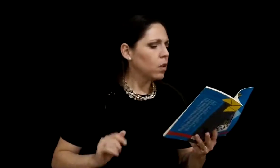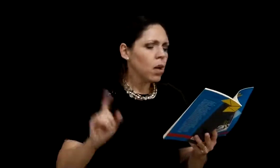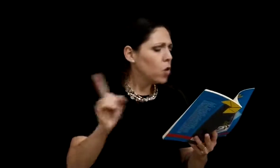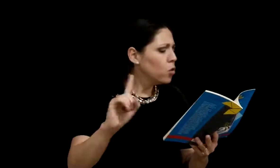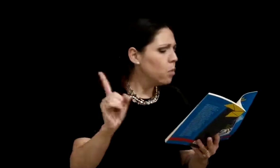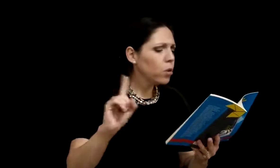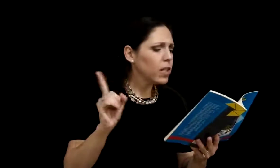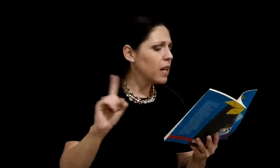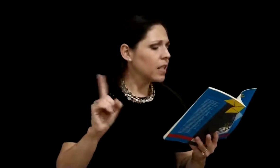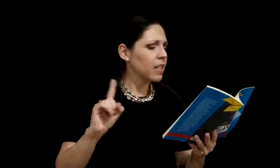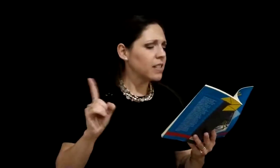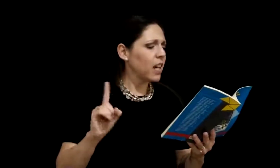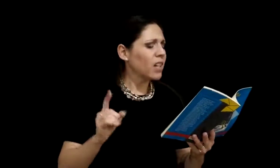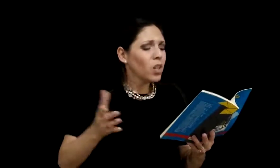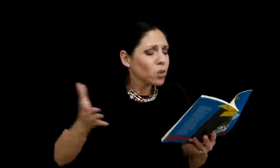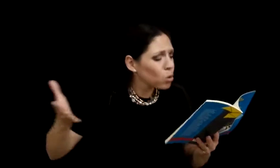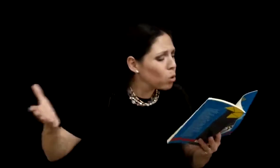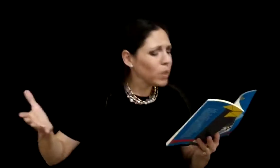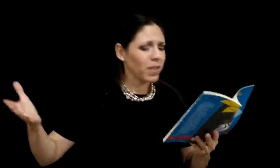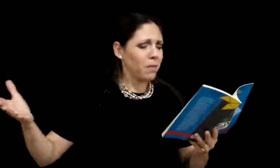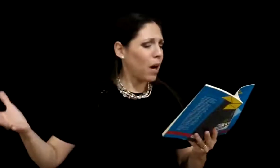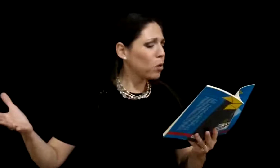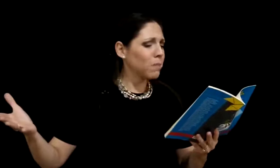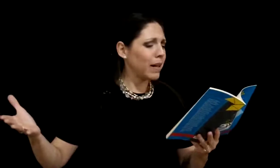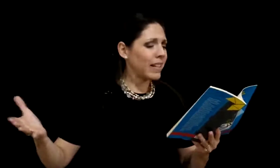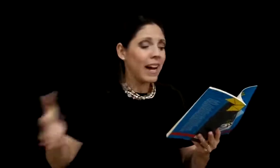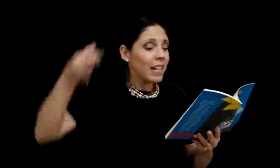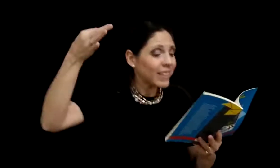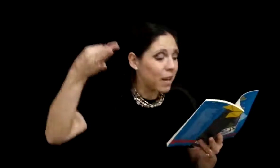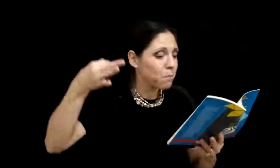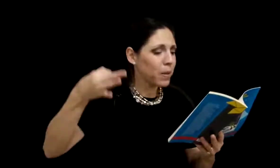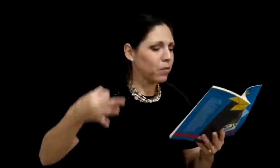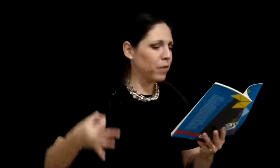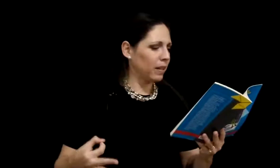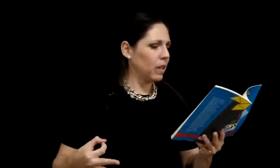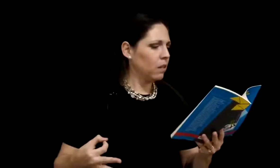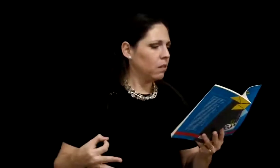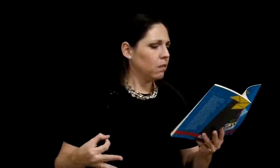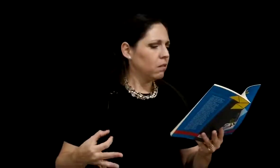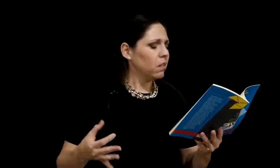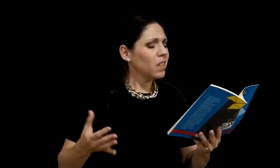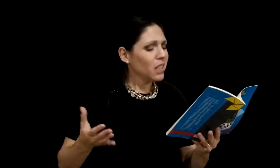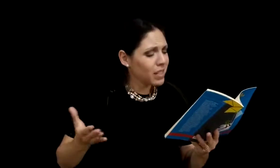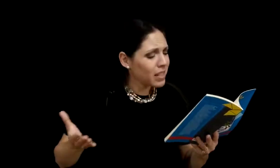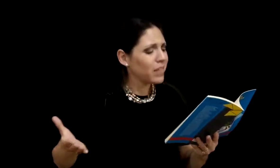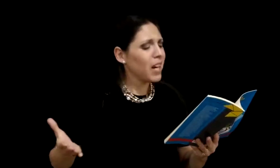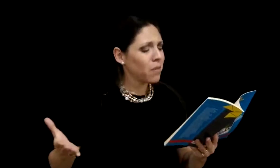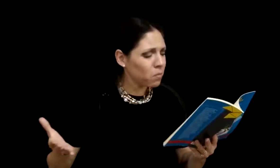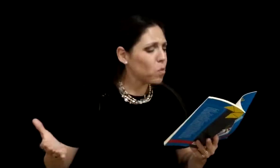no podían realizar todo el trabajo de manera tan perfecta y se hallaban